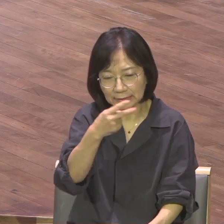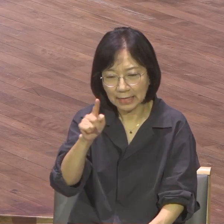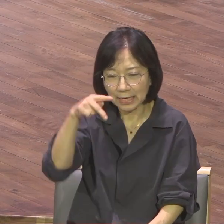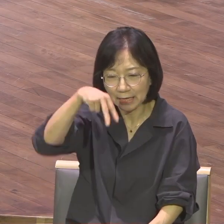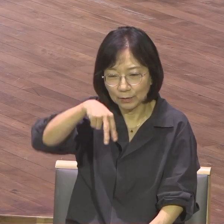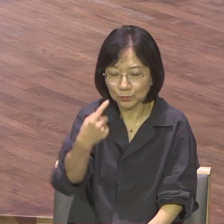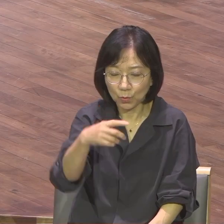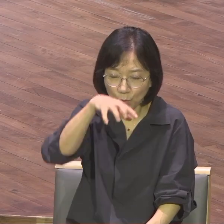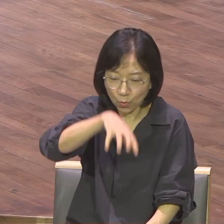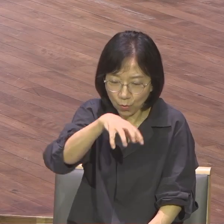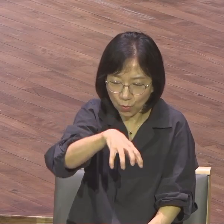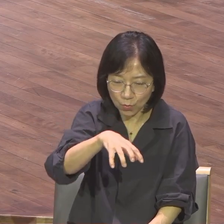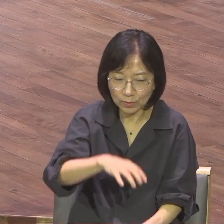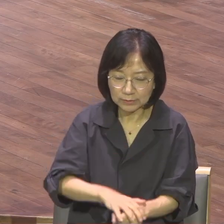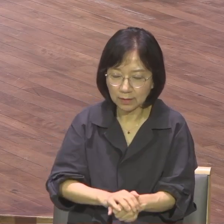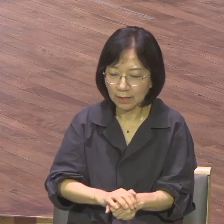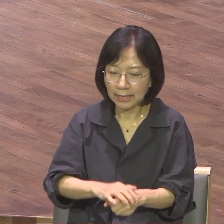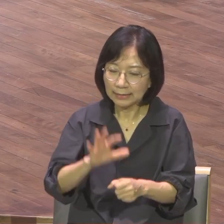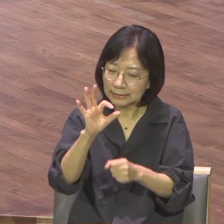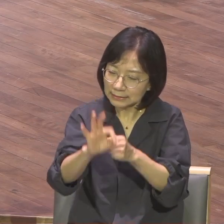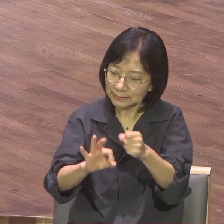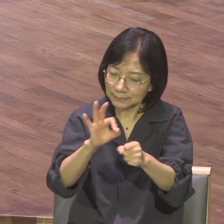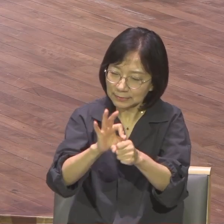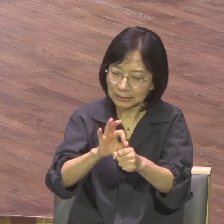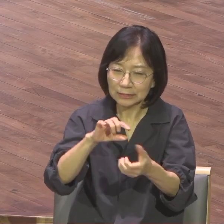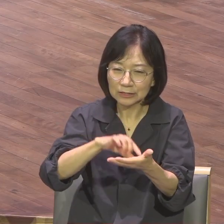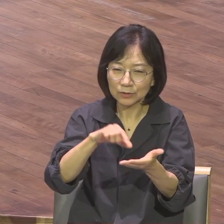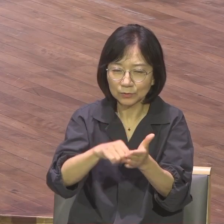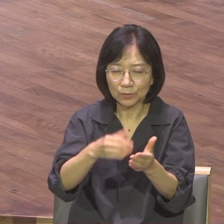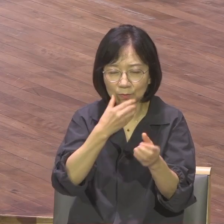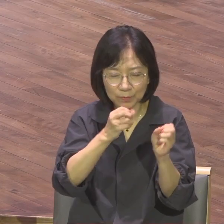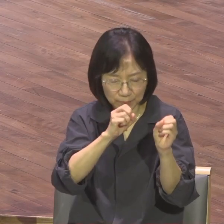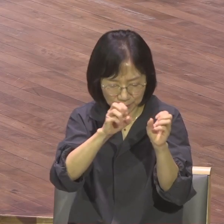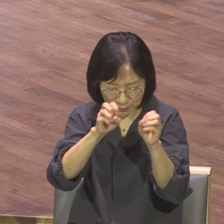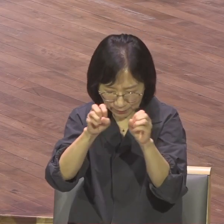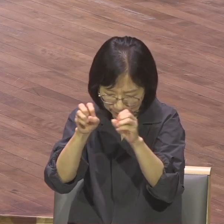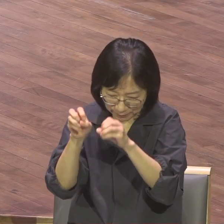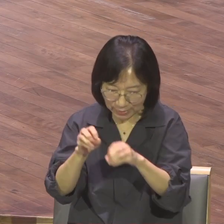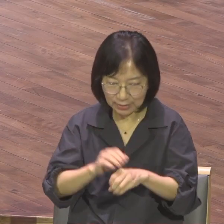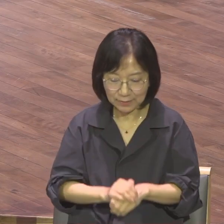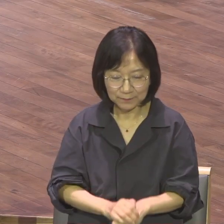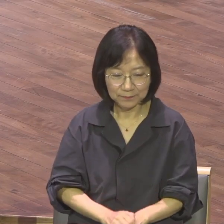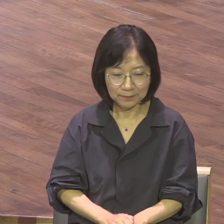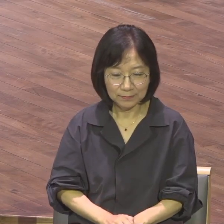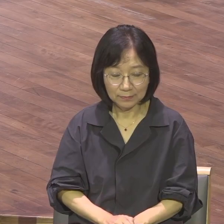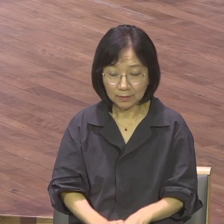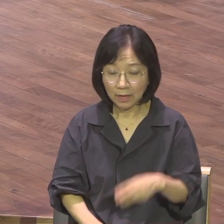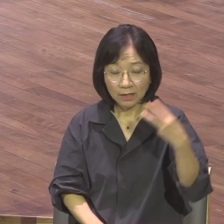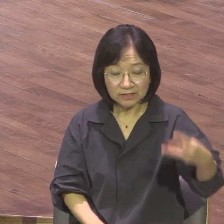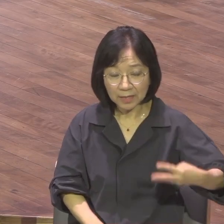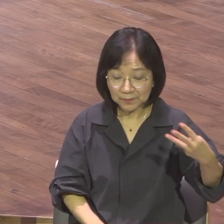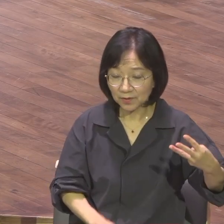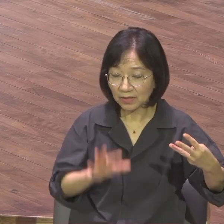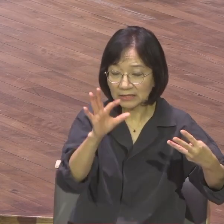안기옥 교회에 부름받기 전까지 그 13년이라는 시간 동안에 바울이 뭐 했겠습니까? 성경에는 기록 안 돼 있습니다.